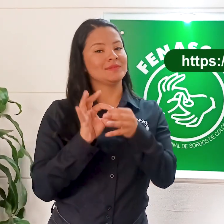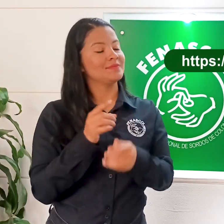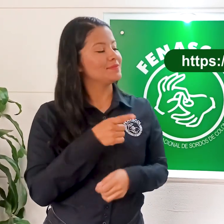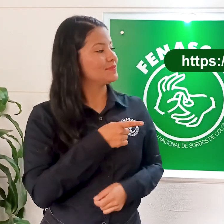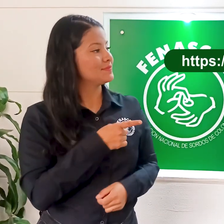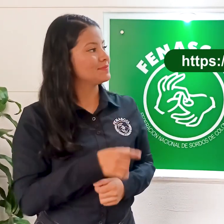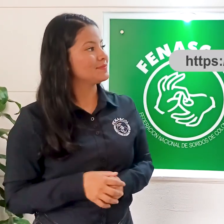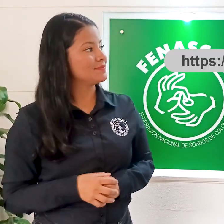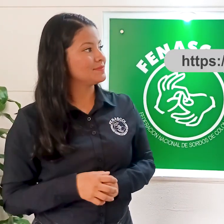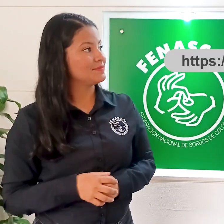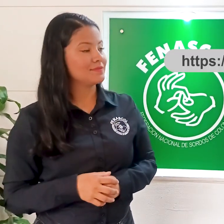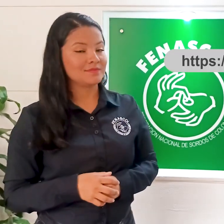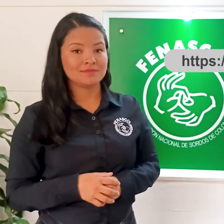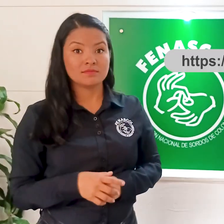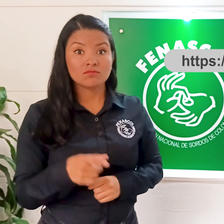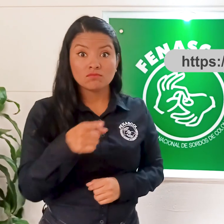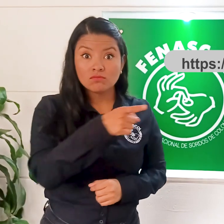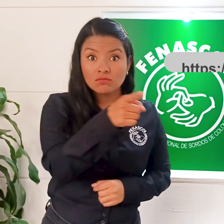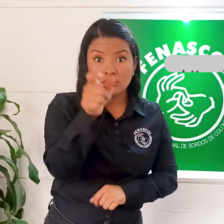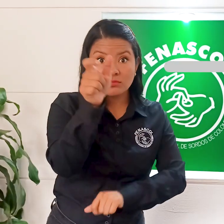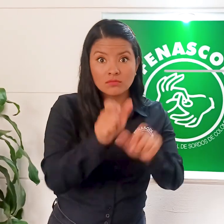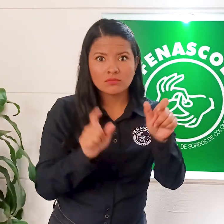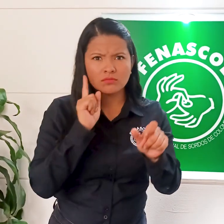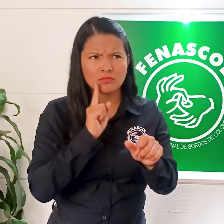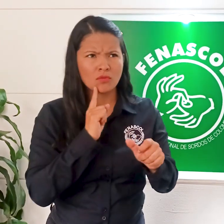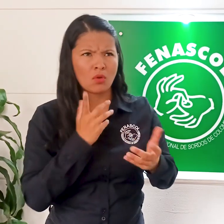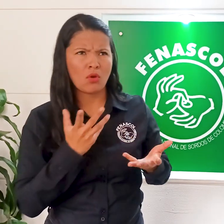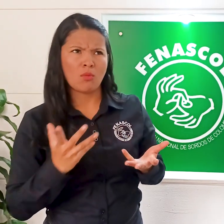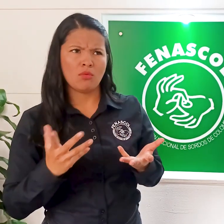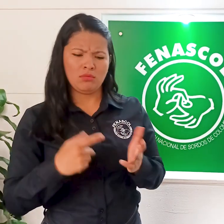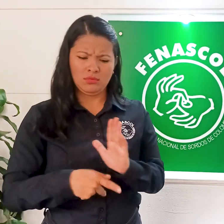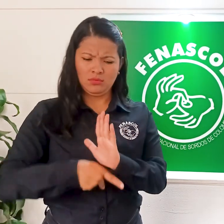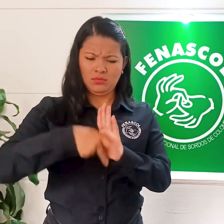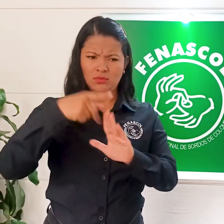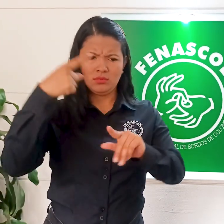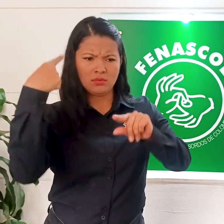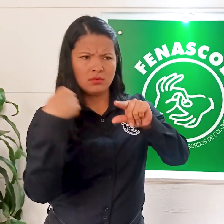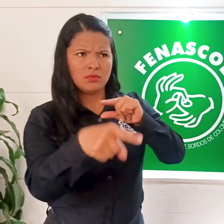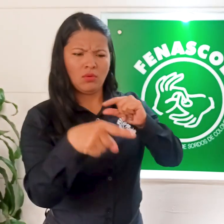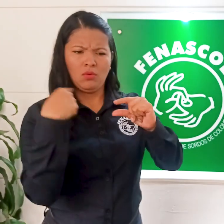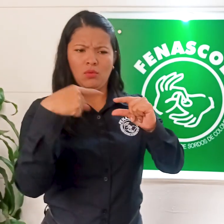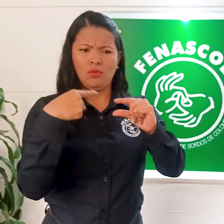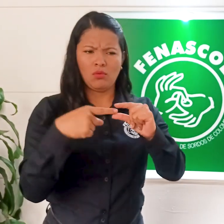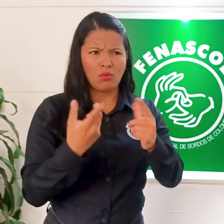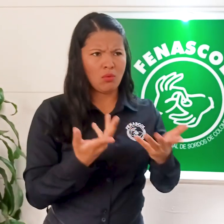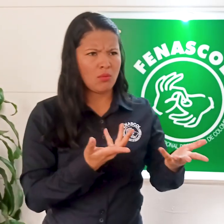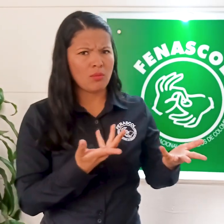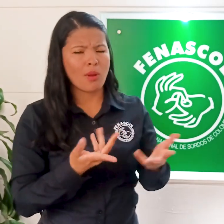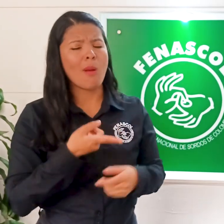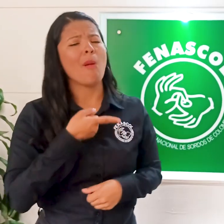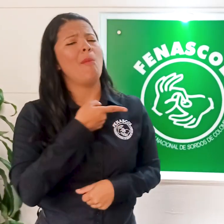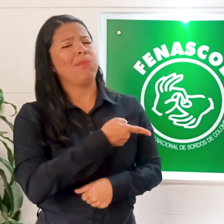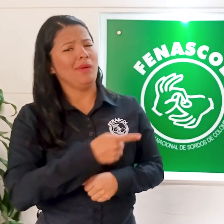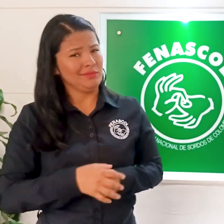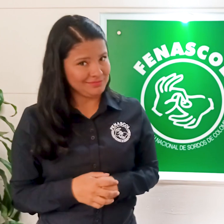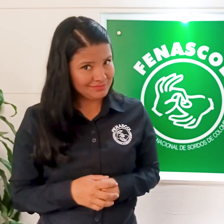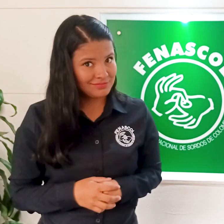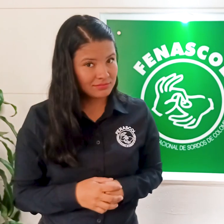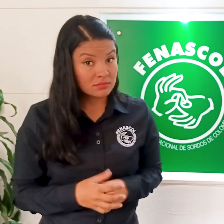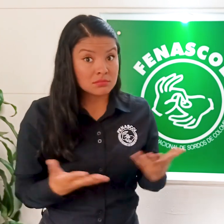Miren Allí encontrarán el correo a donde se debe enviar la hoja de vida Y toda la